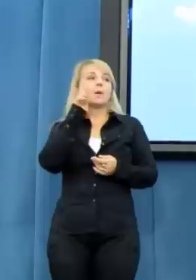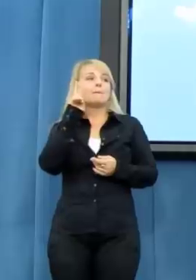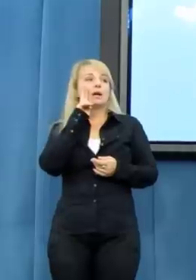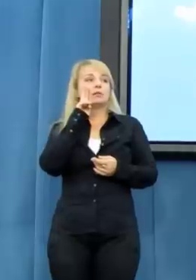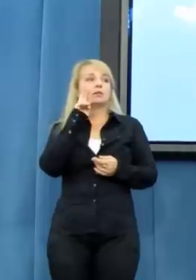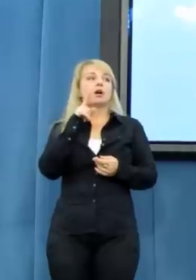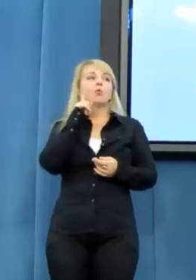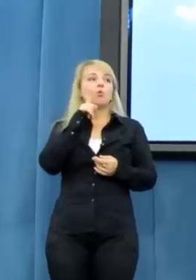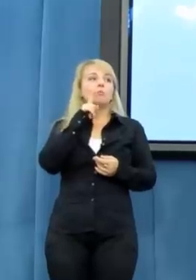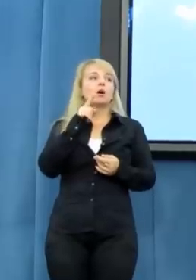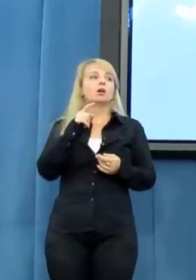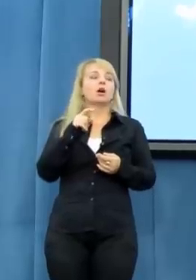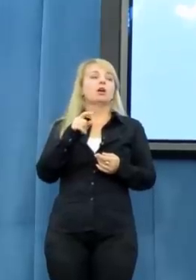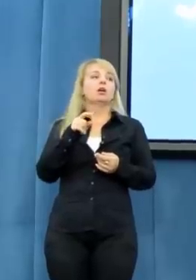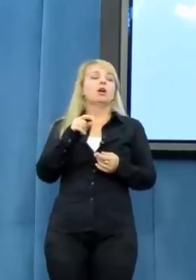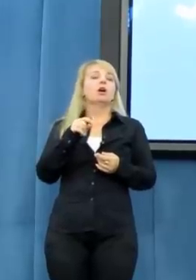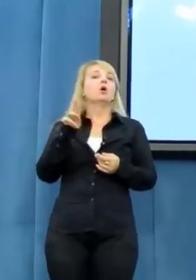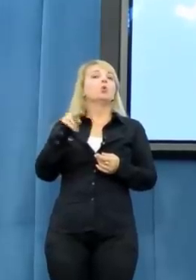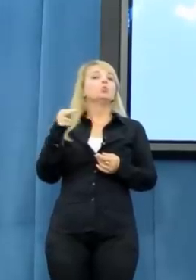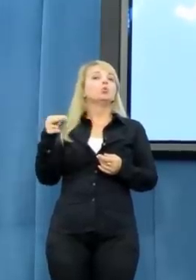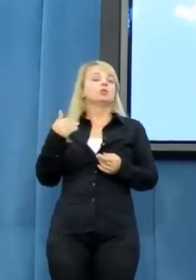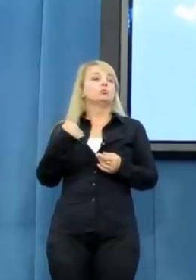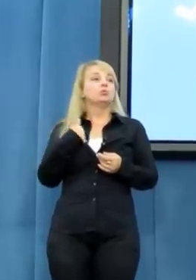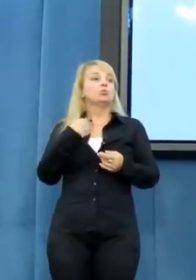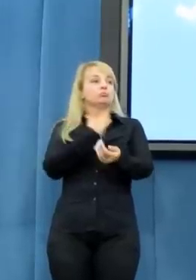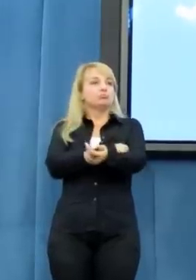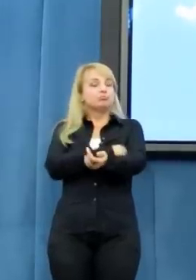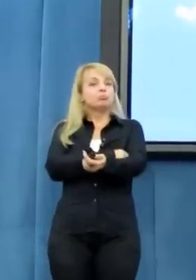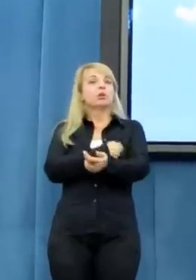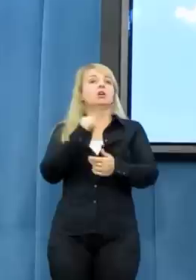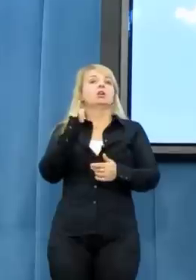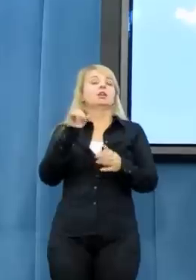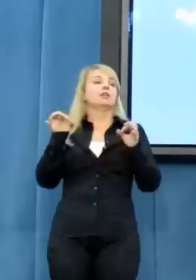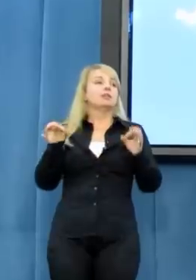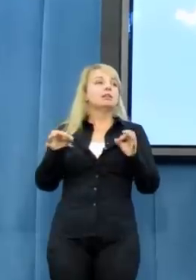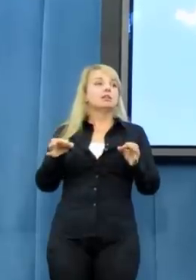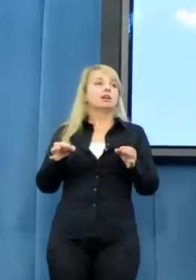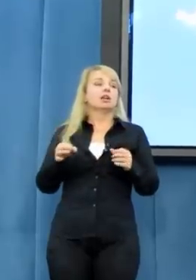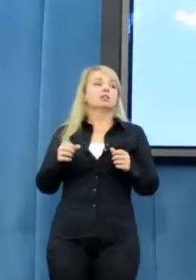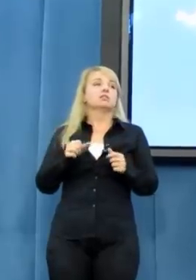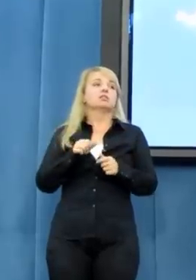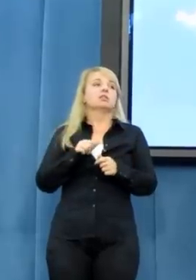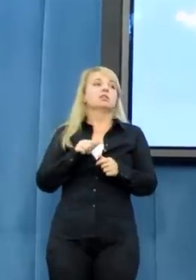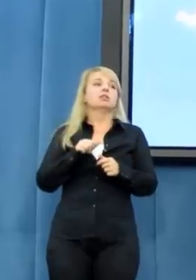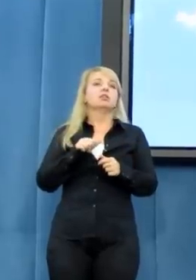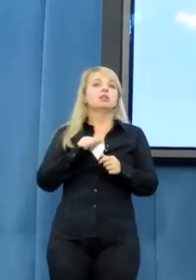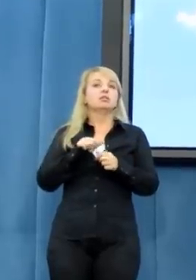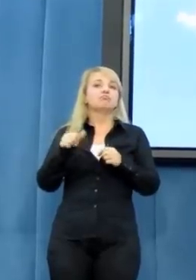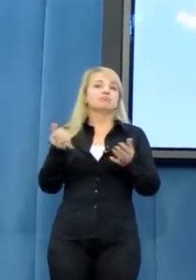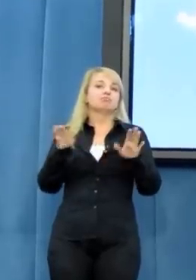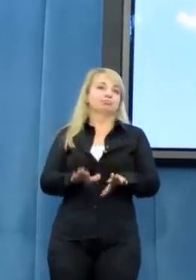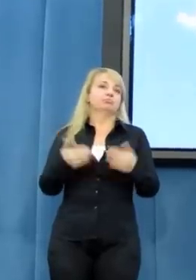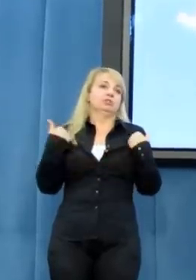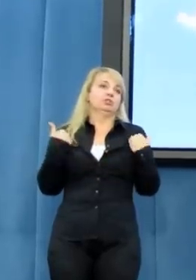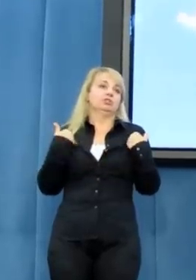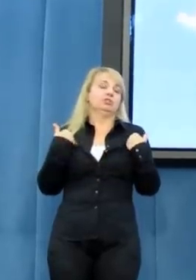chłopca, czy mężczyzna już dzisiaj pewnie, który zażywał narkotyki. i teraz jakby, tak jak mówię, roz toczył się po prostu. To